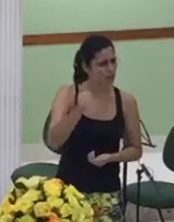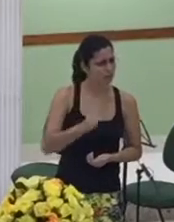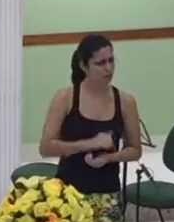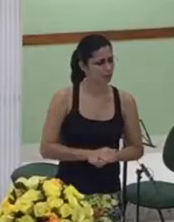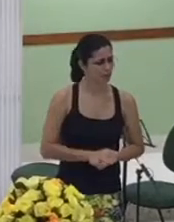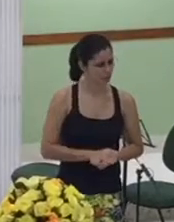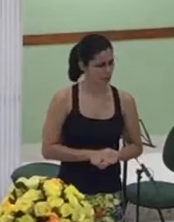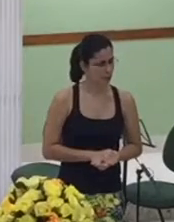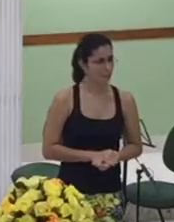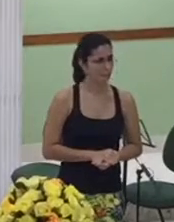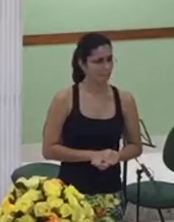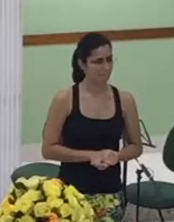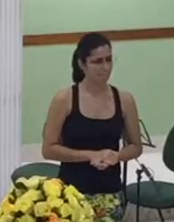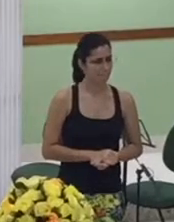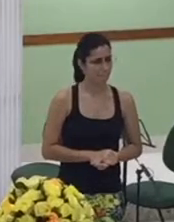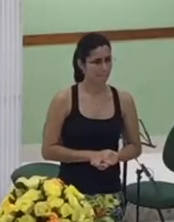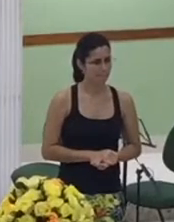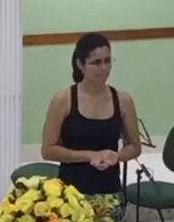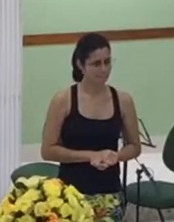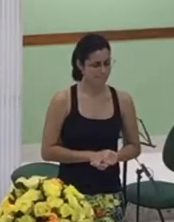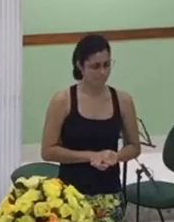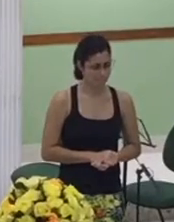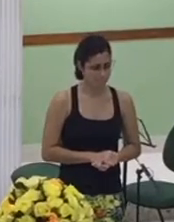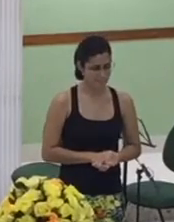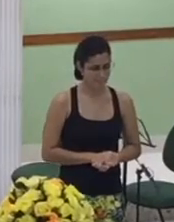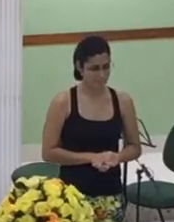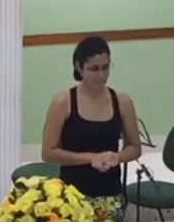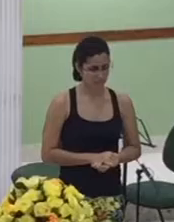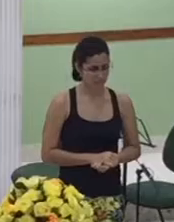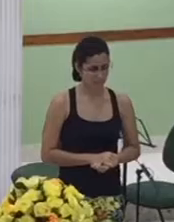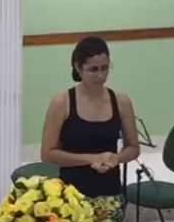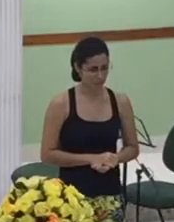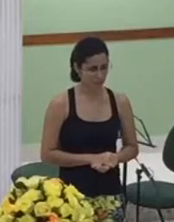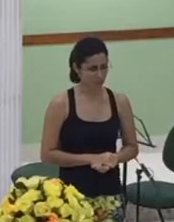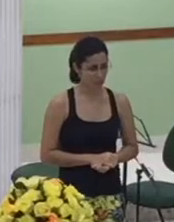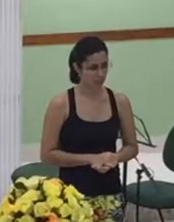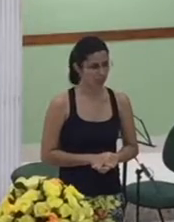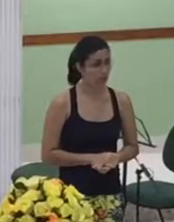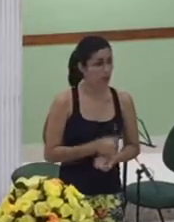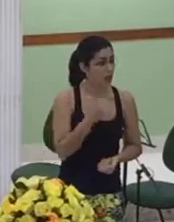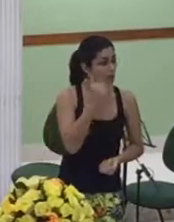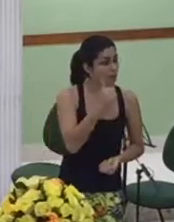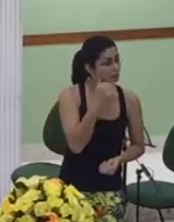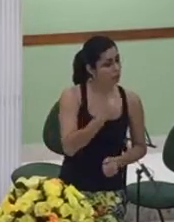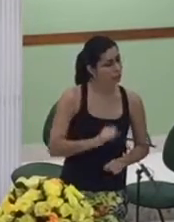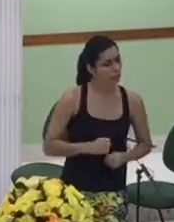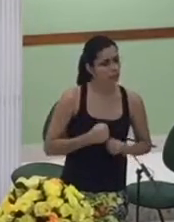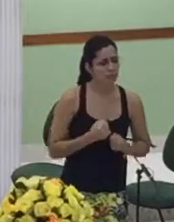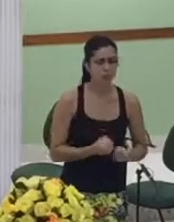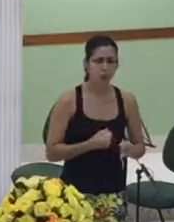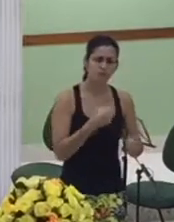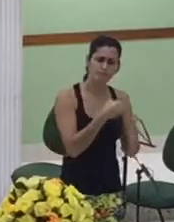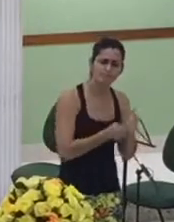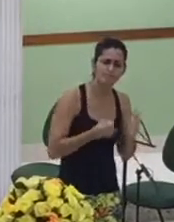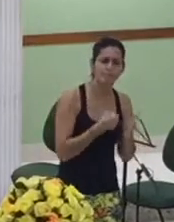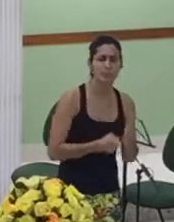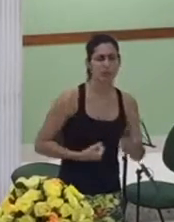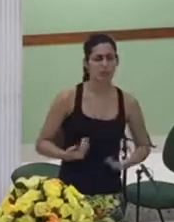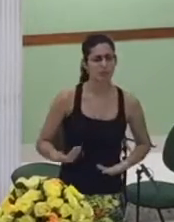que vocês sejam dedicadas ao Senhor no propósito de Deus a